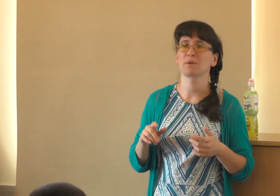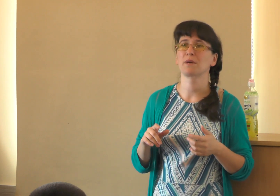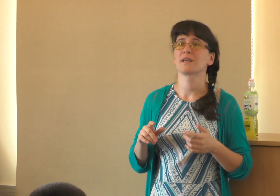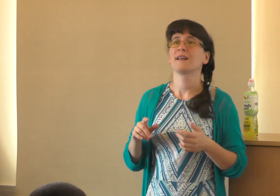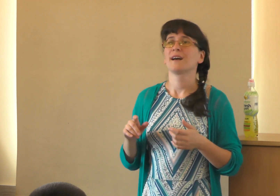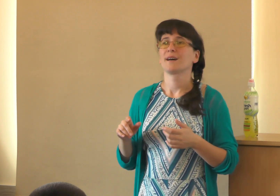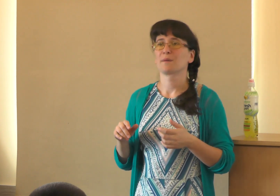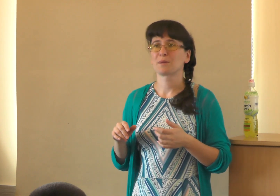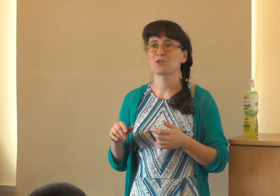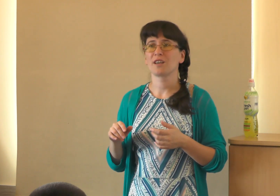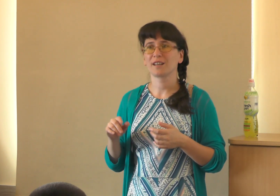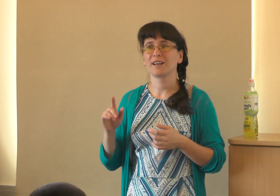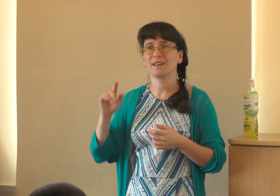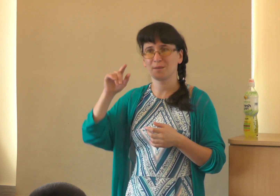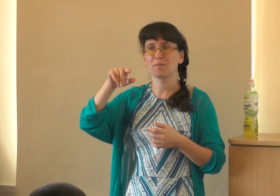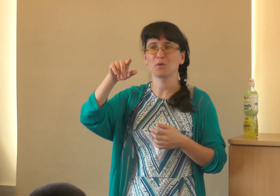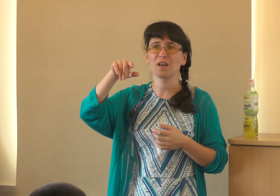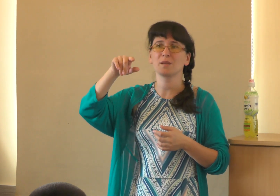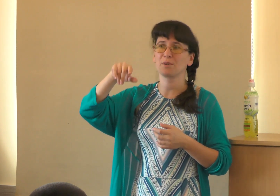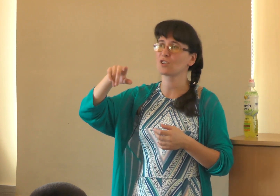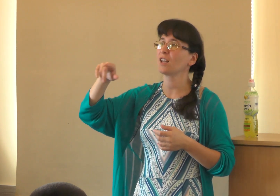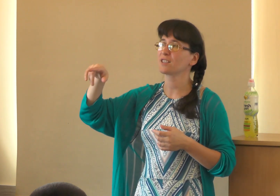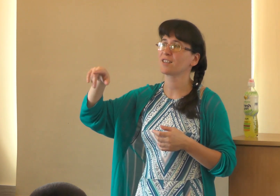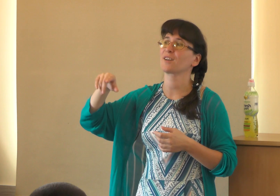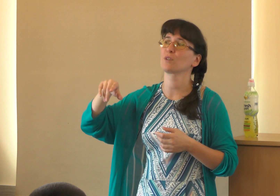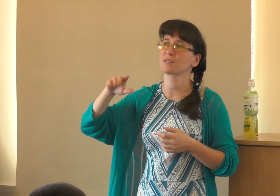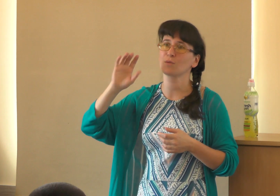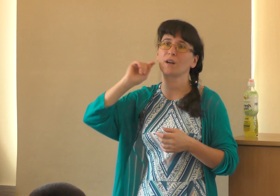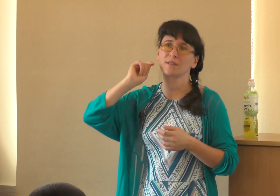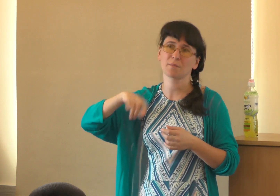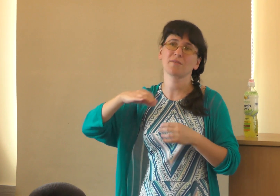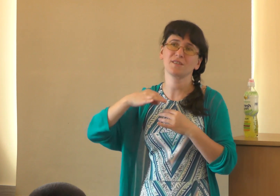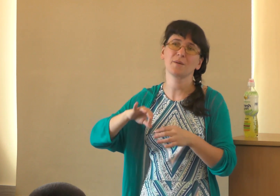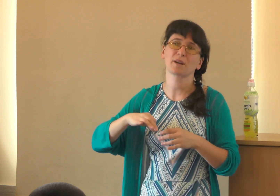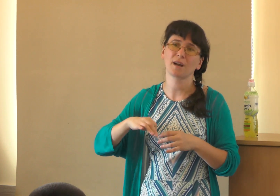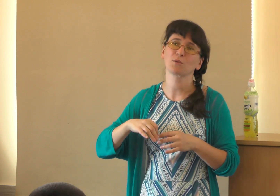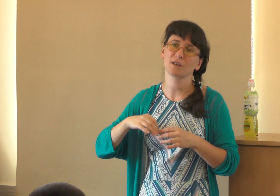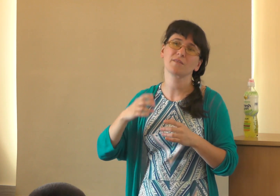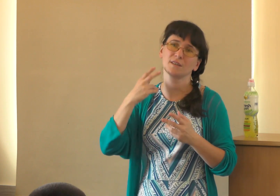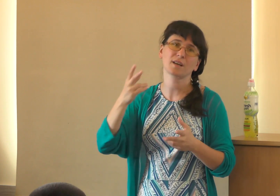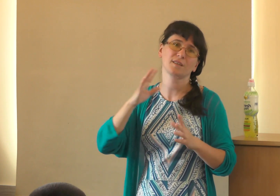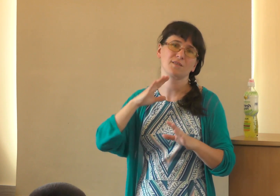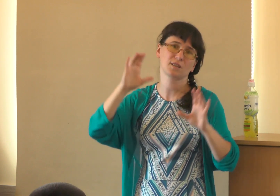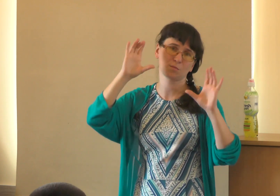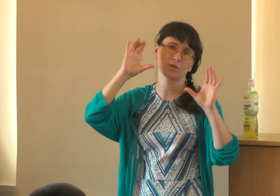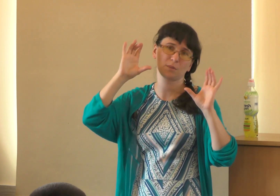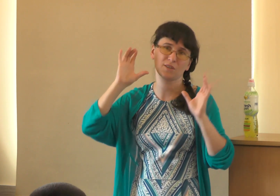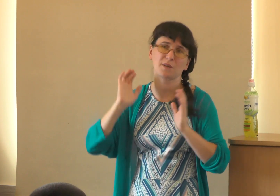не понимаете. Да, понимаете. Натя приезжала с Ирой, у нас на украинском проходили. Ага, вот я видела, как девочки смотрят большими